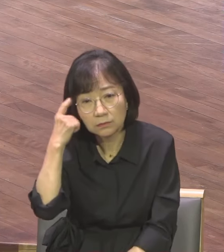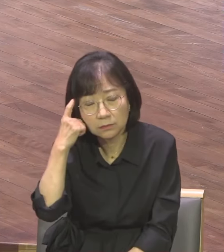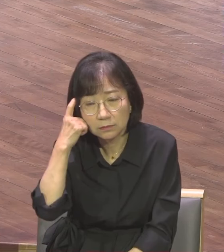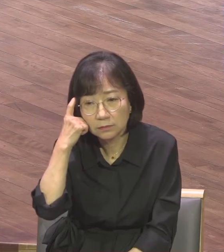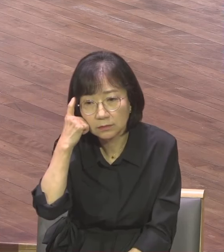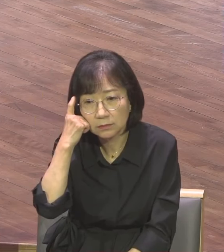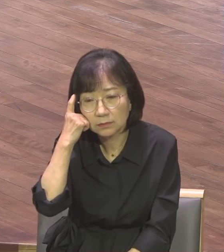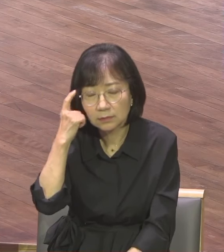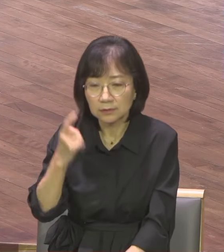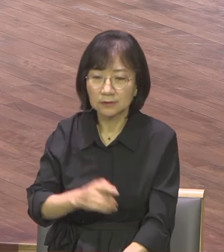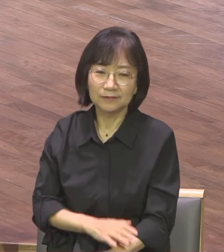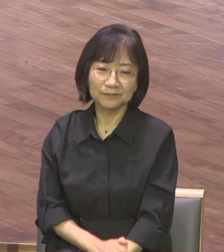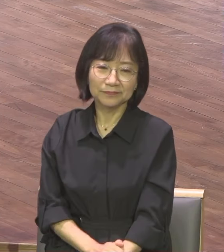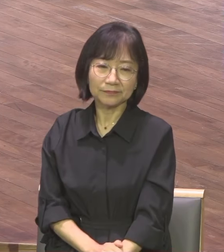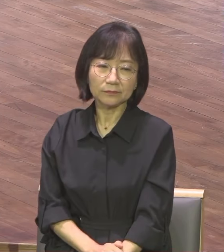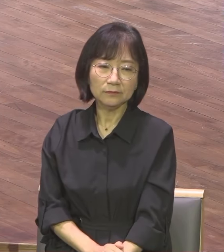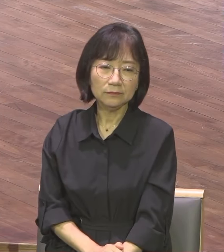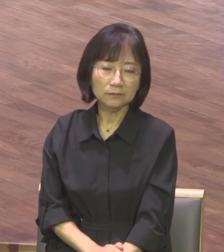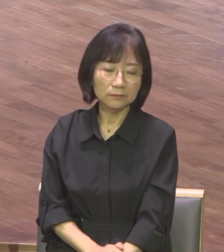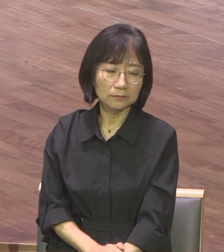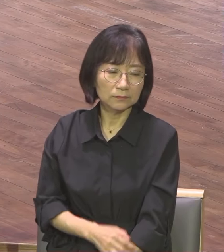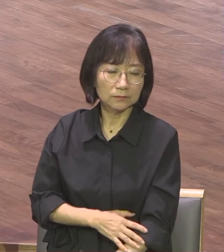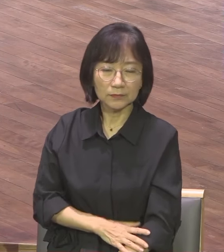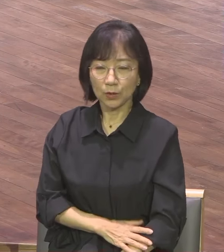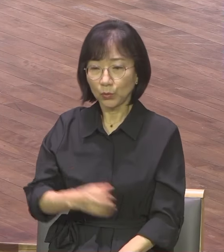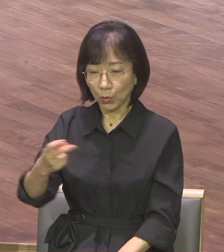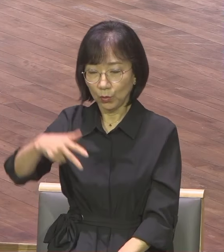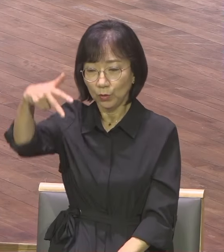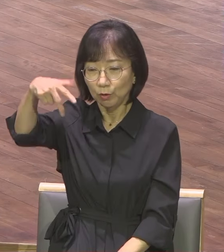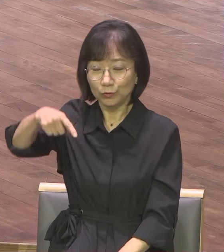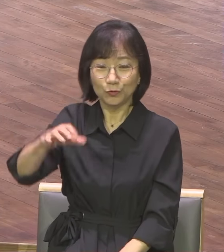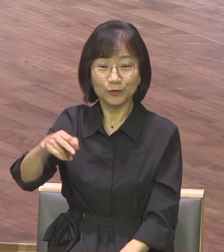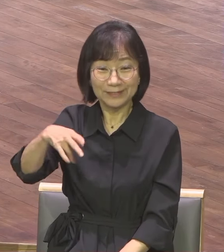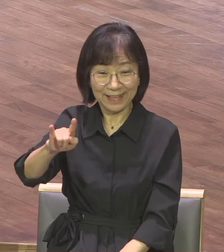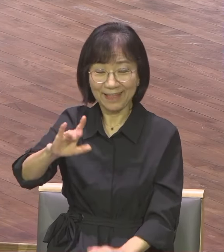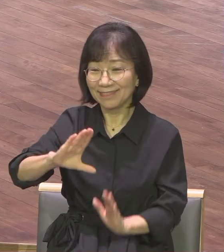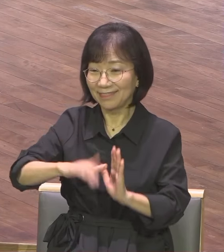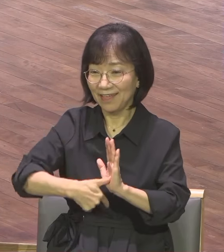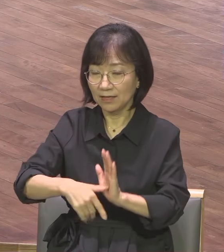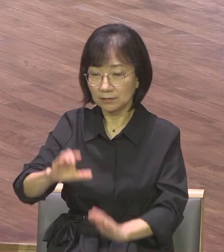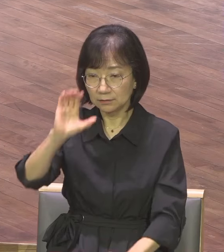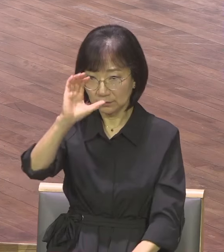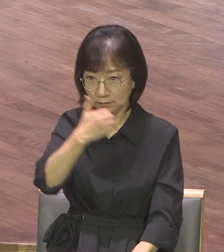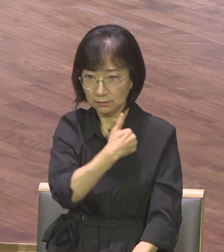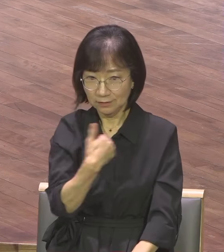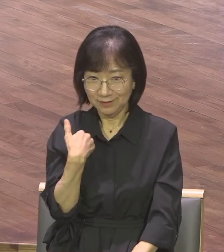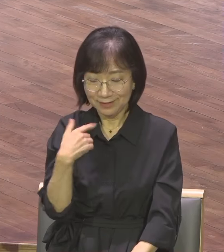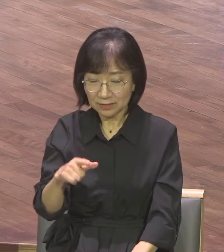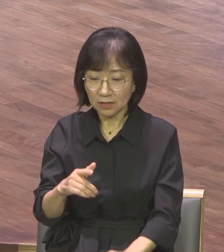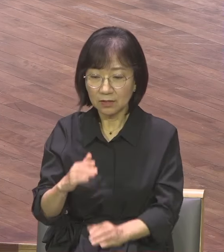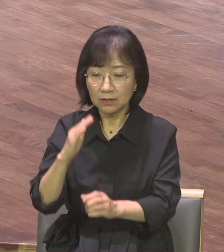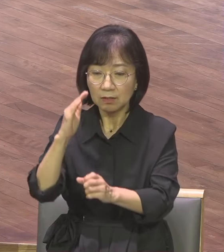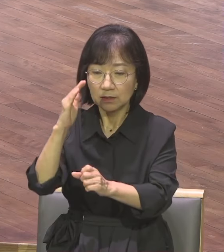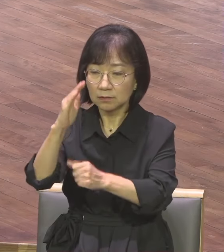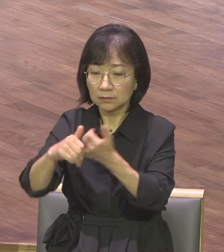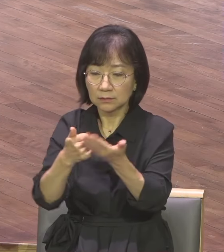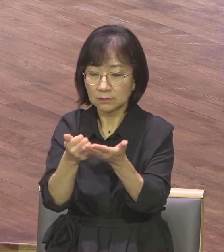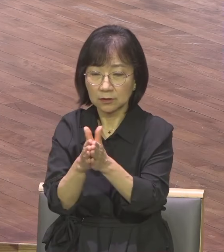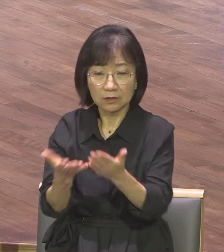왜 중세교회는 왜 카톨릭의 평신도들에게 왜 이 성경을 소유하지 못하겠고 읽지